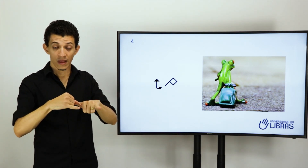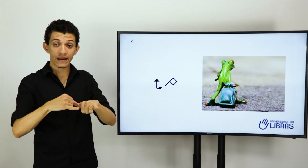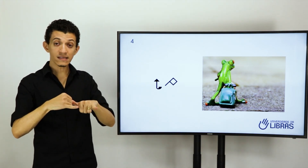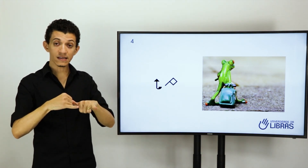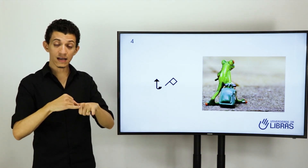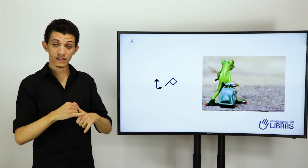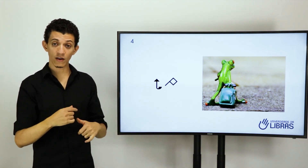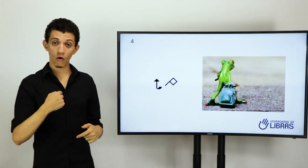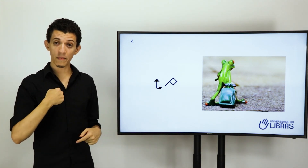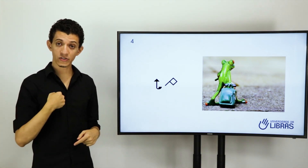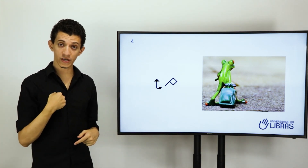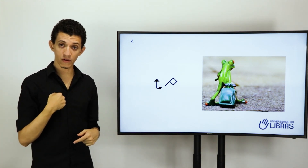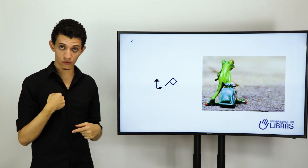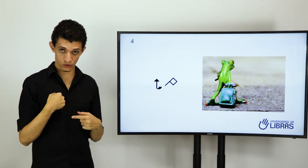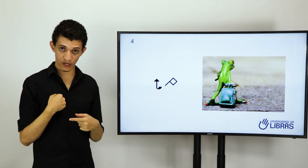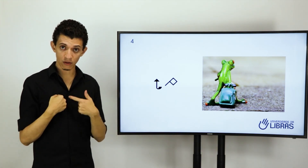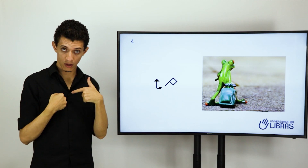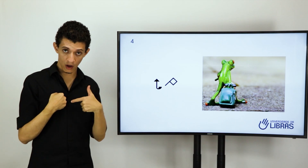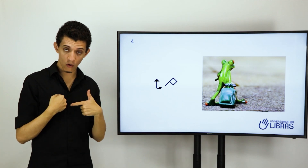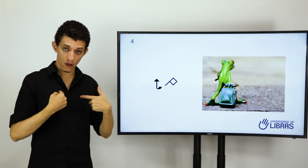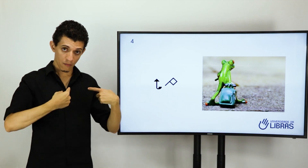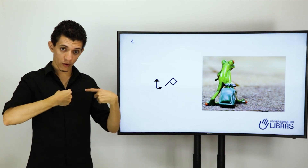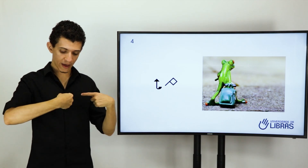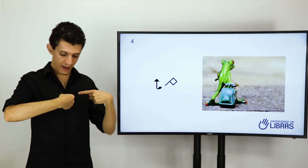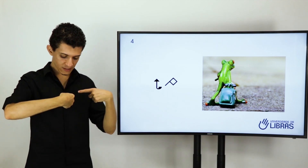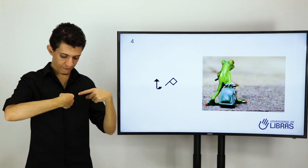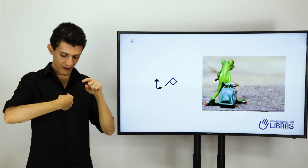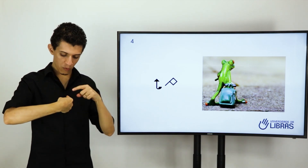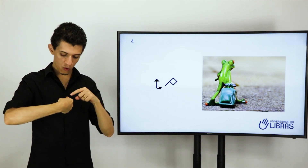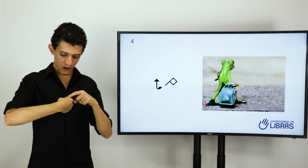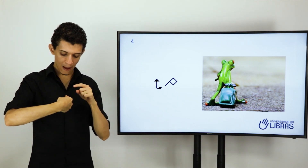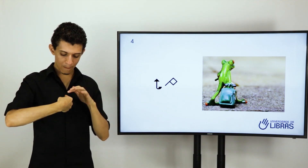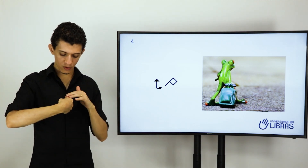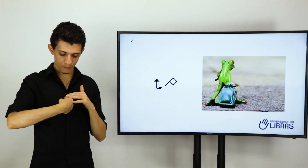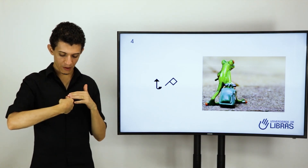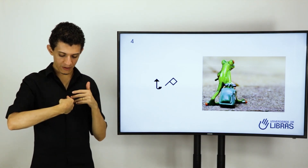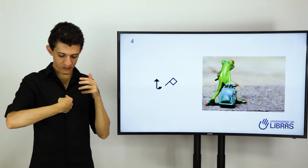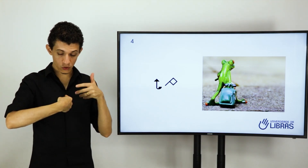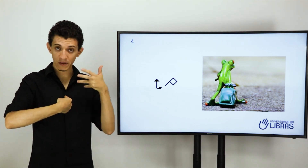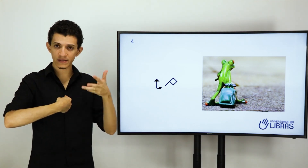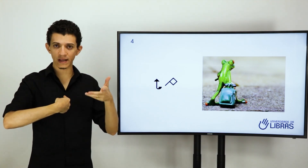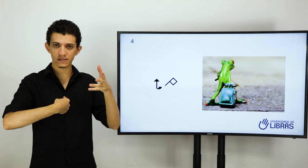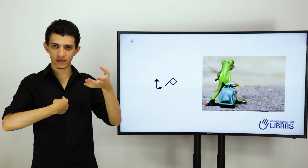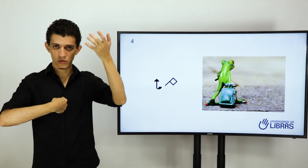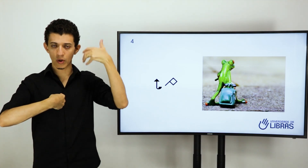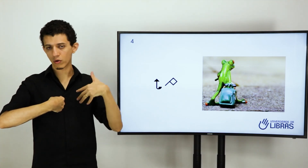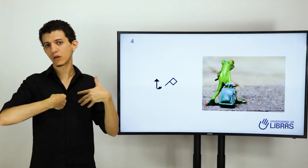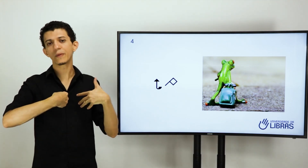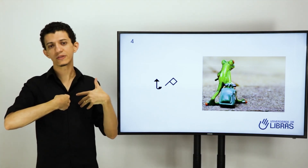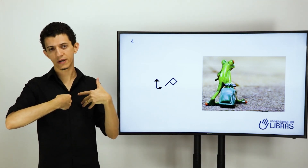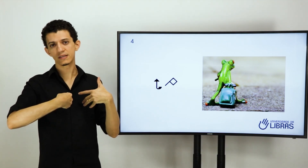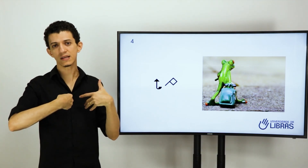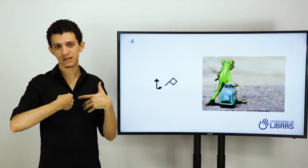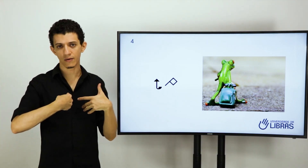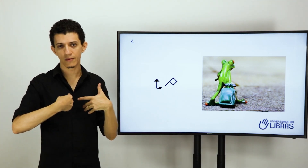Nesse caso aqui eu omiti o sujeito, eu, porque esse verbo, como ele aponta para mim, já subentende-se que sou eu que estou praticando essa ação.